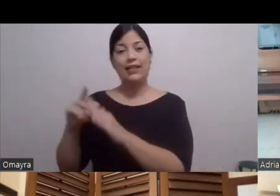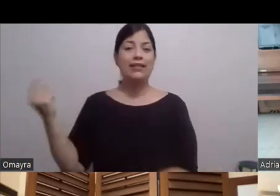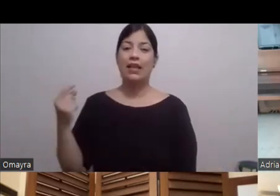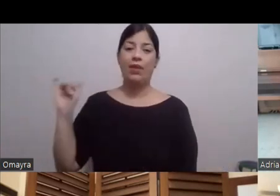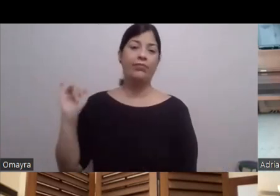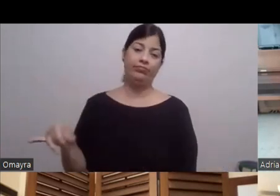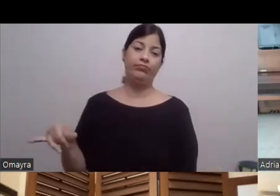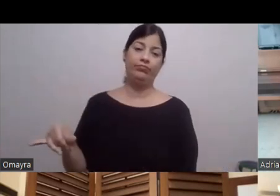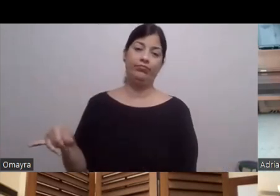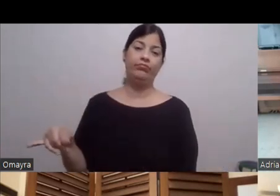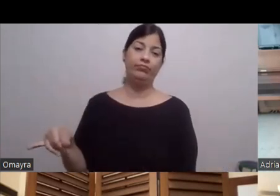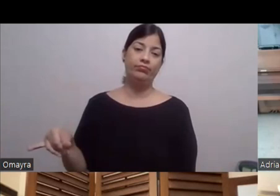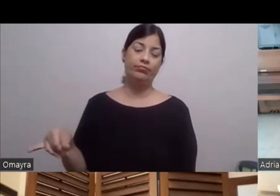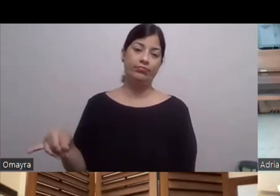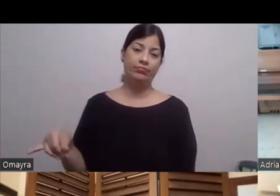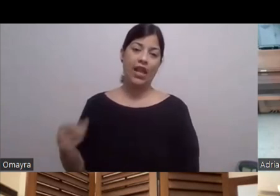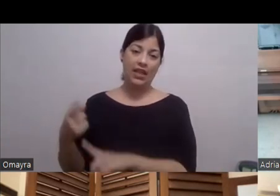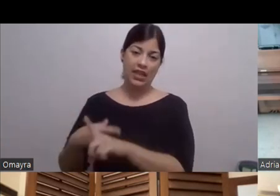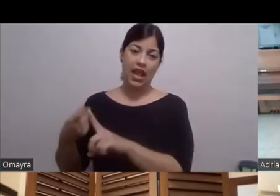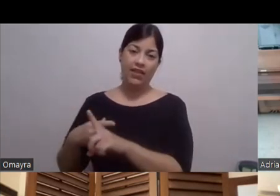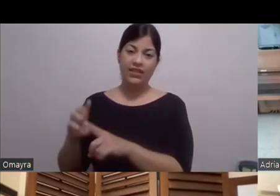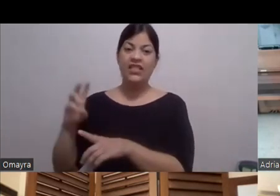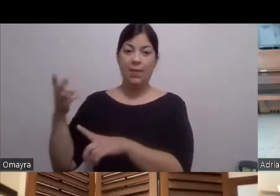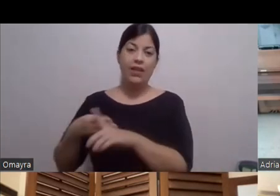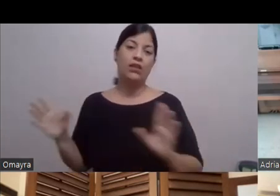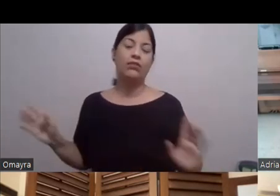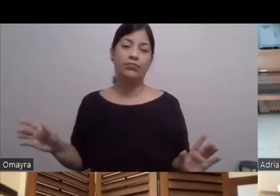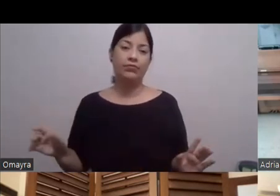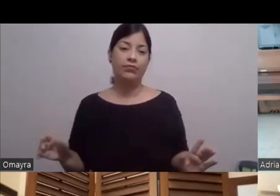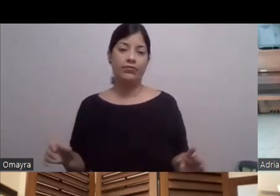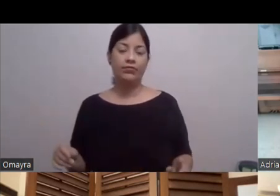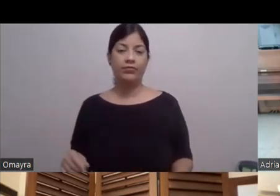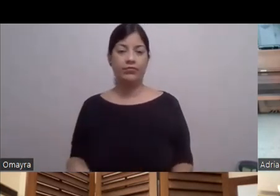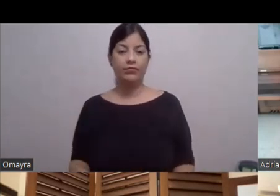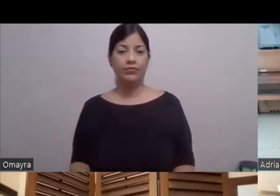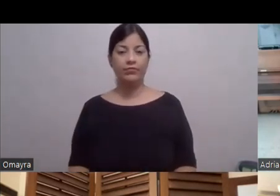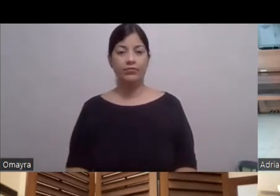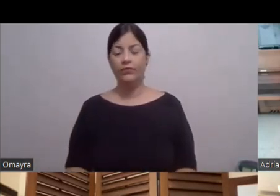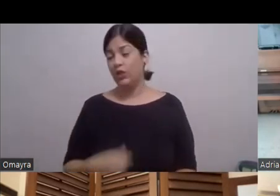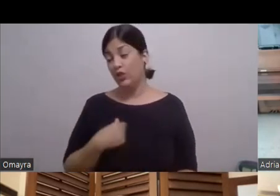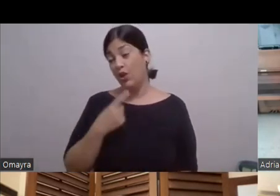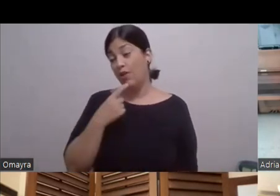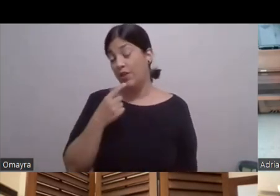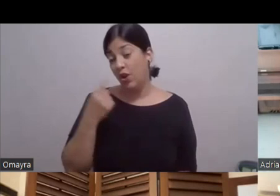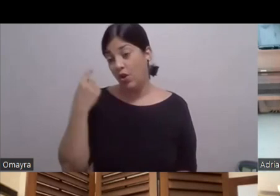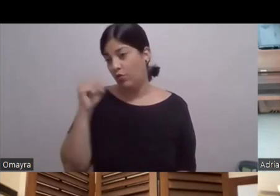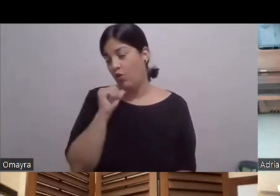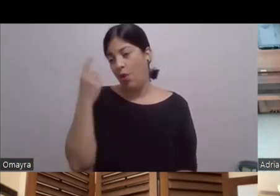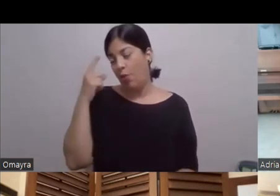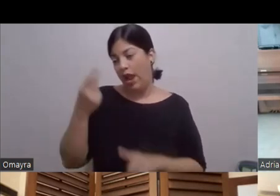alquilan a alguien Entonces Lo digo No por la cuestión De alquiler Estoy pensando Tú como actor O